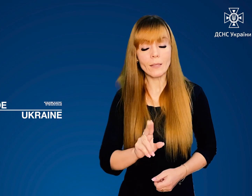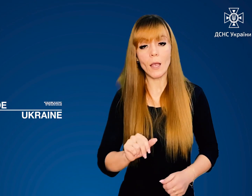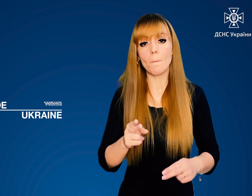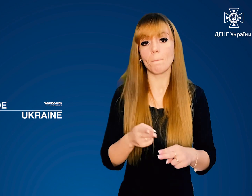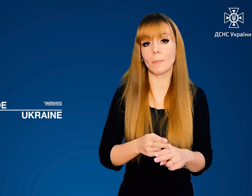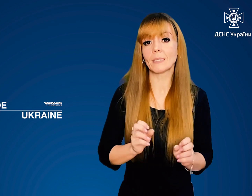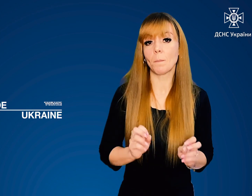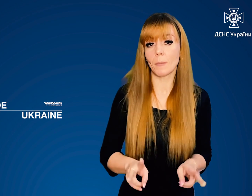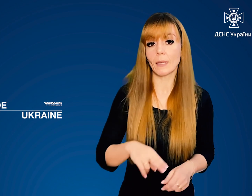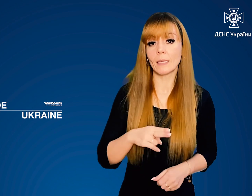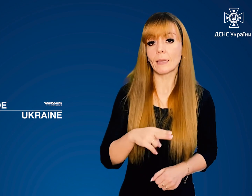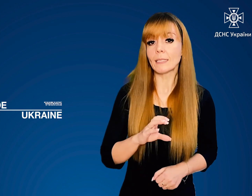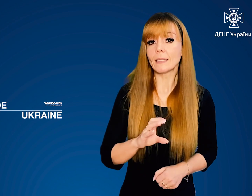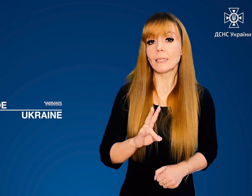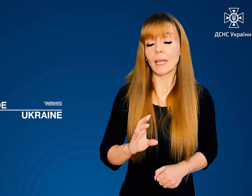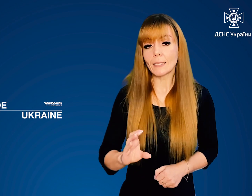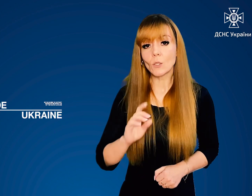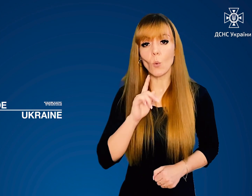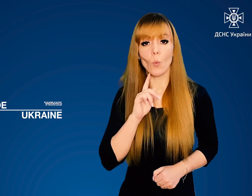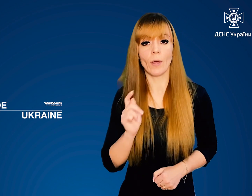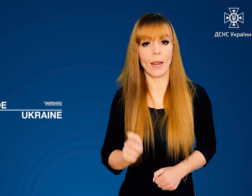безпеки», «ДСНС України».